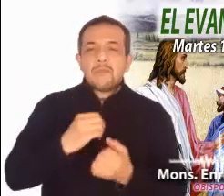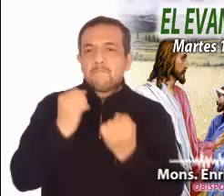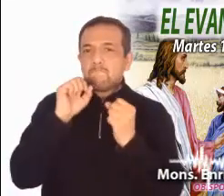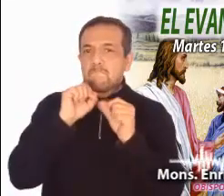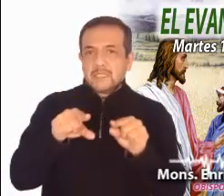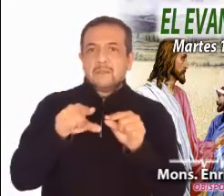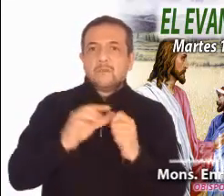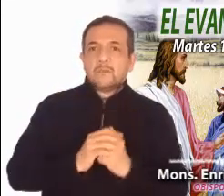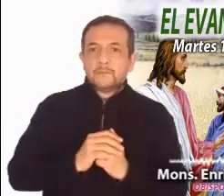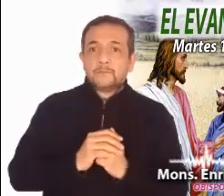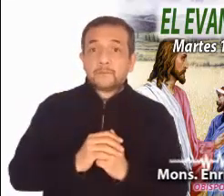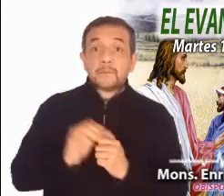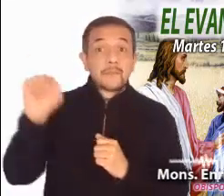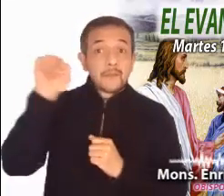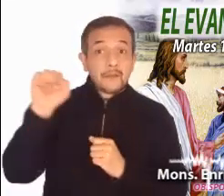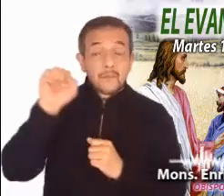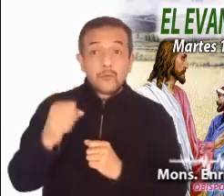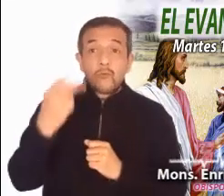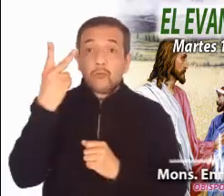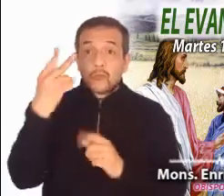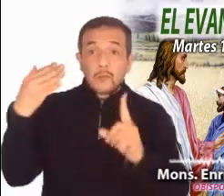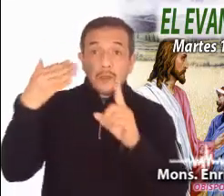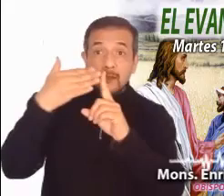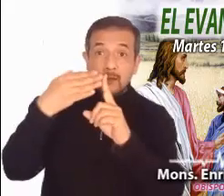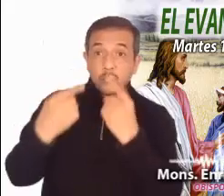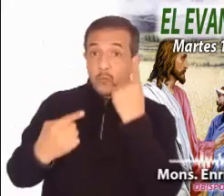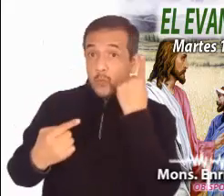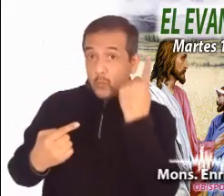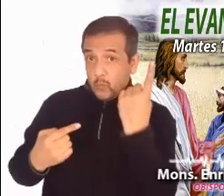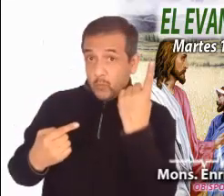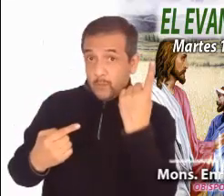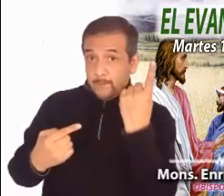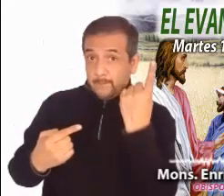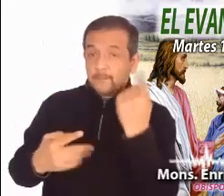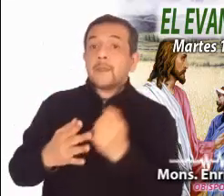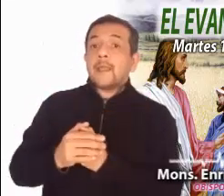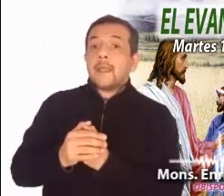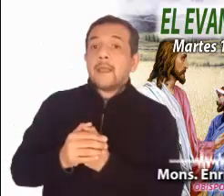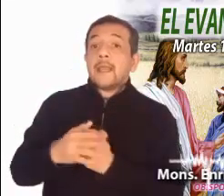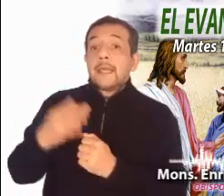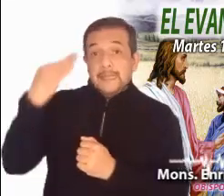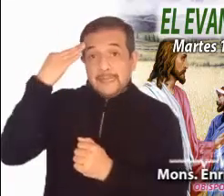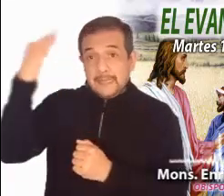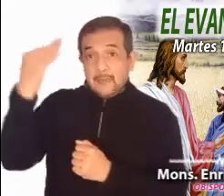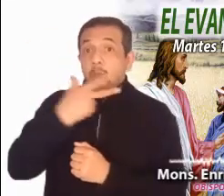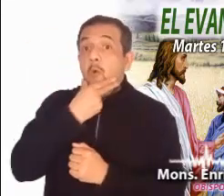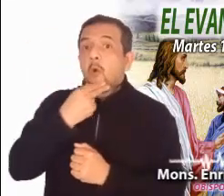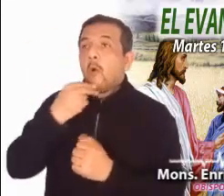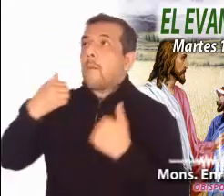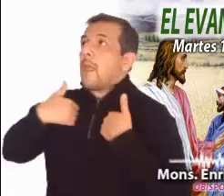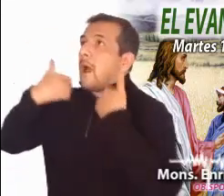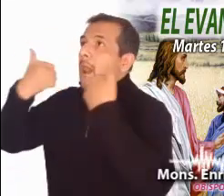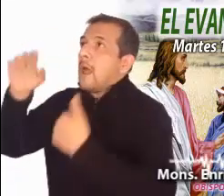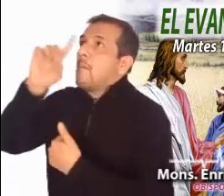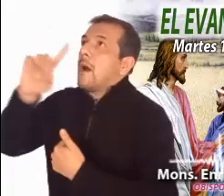El sábado tenía doble finalidad. Por una parte, dejar el tiempo libre para